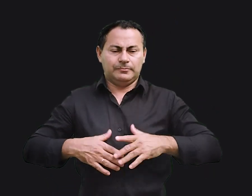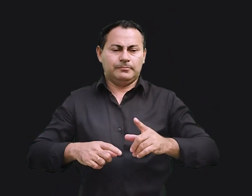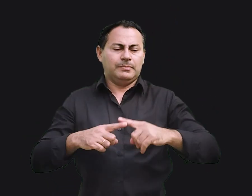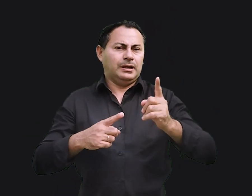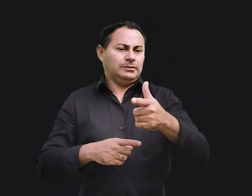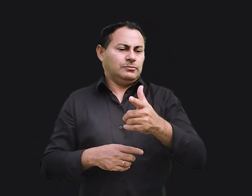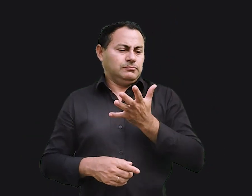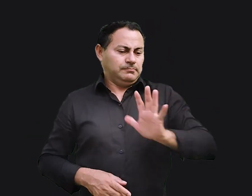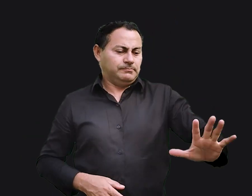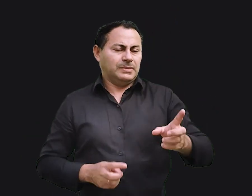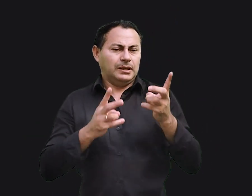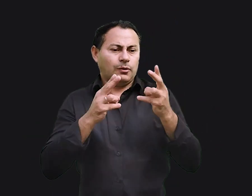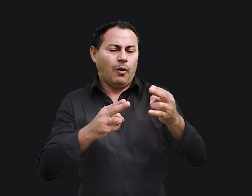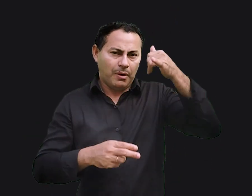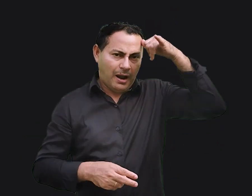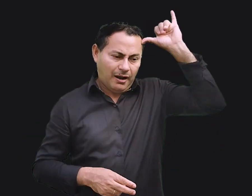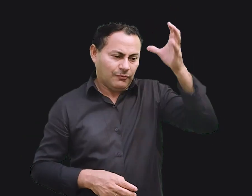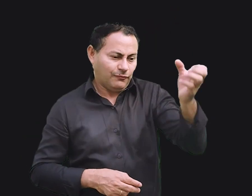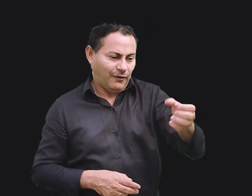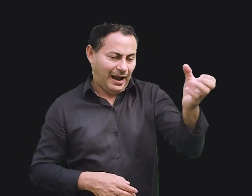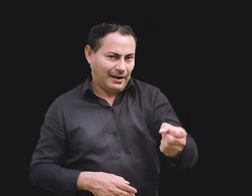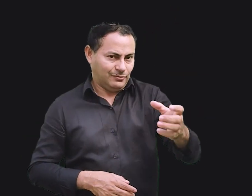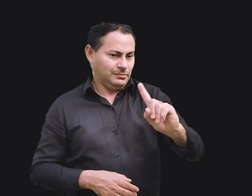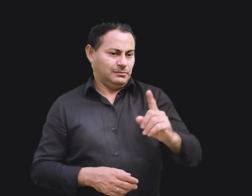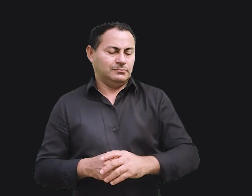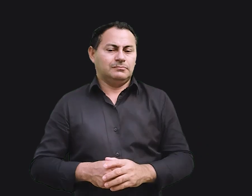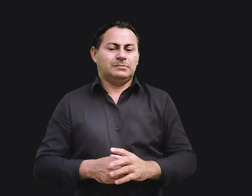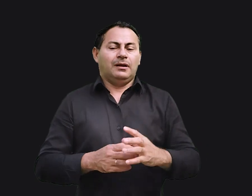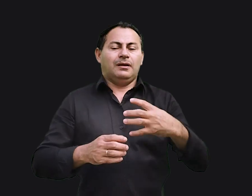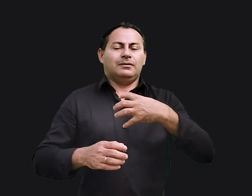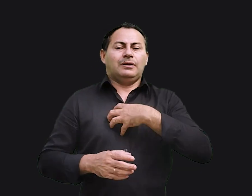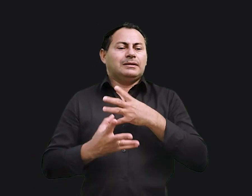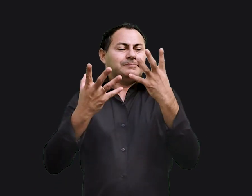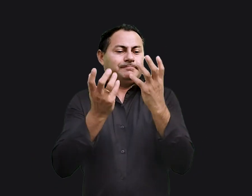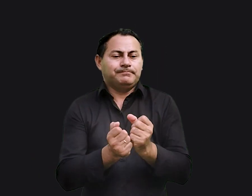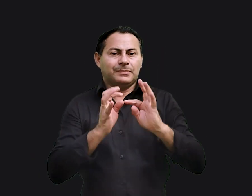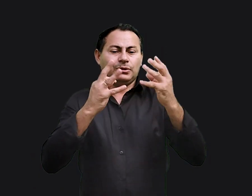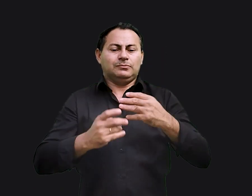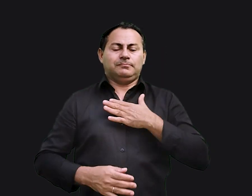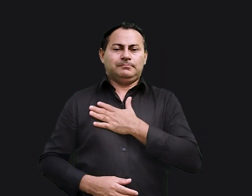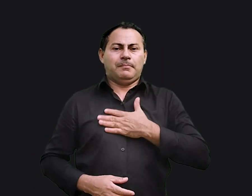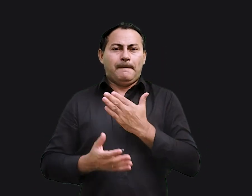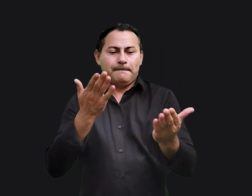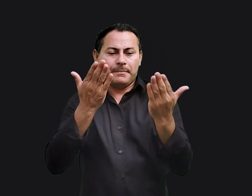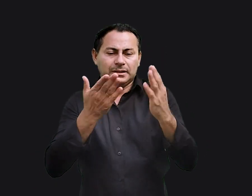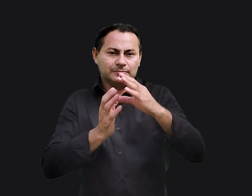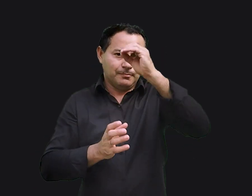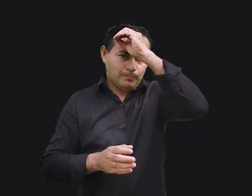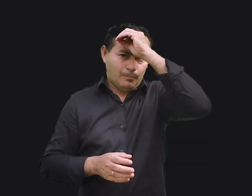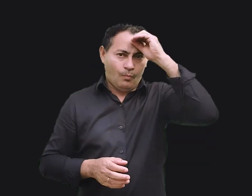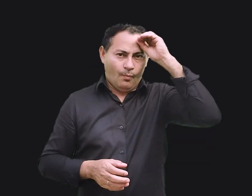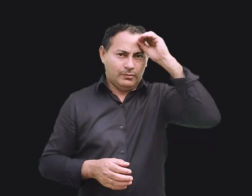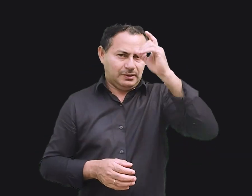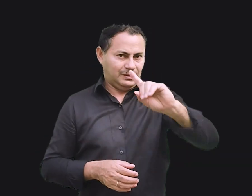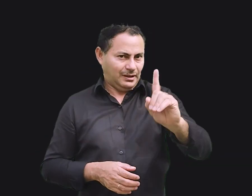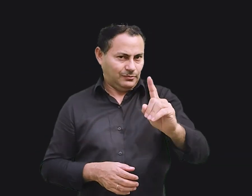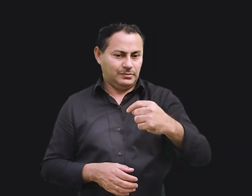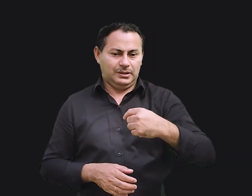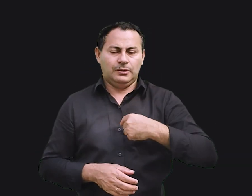mas não queria ser como uma vaca, não queria o contentamento, a satisfação baseada na ignorância. Eu